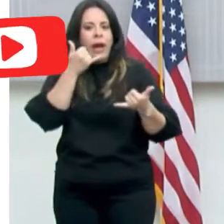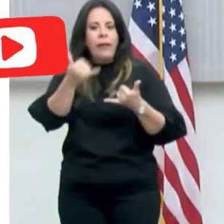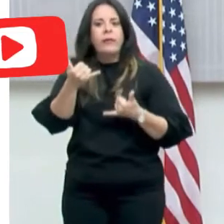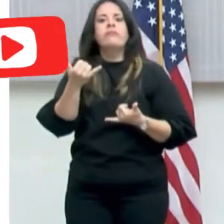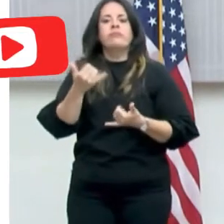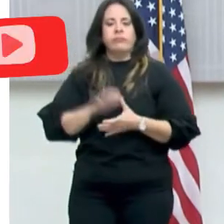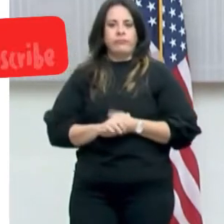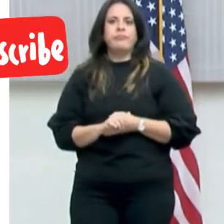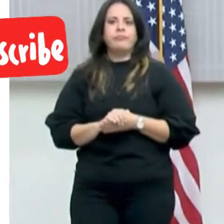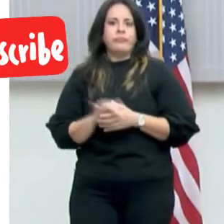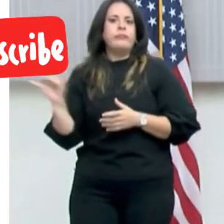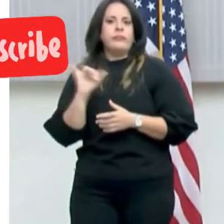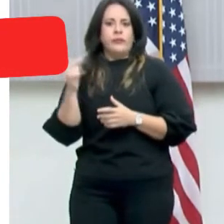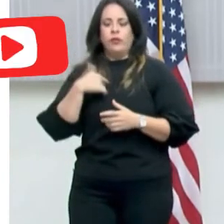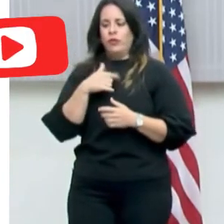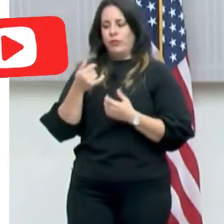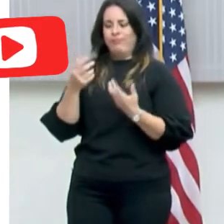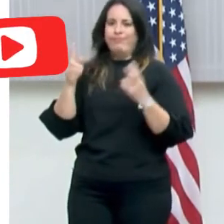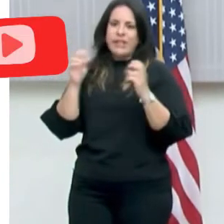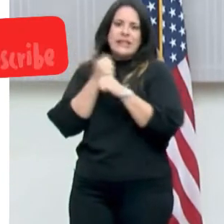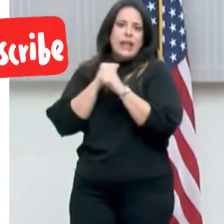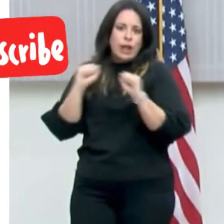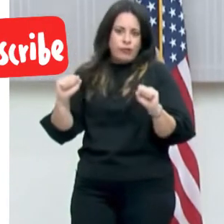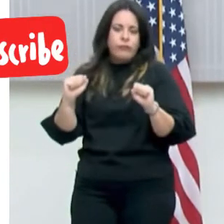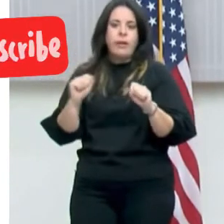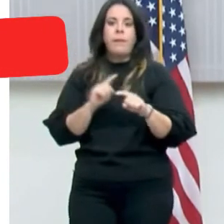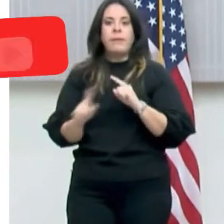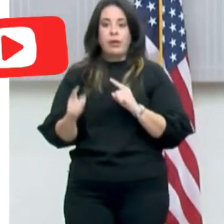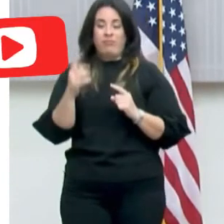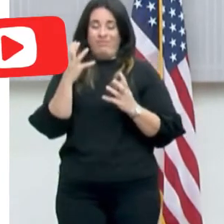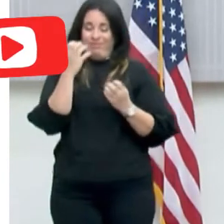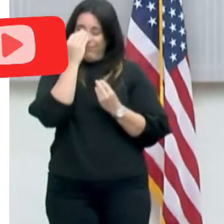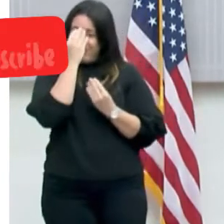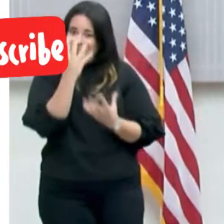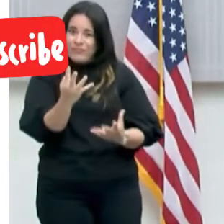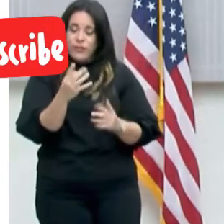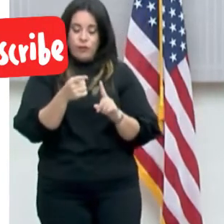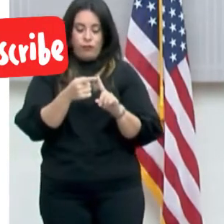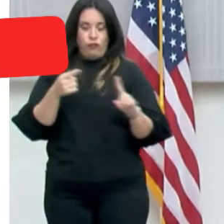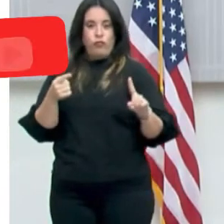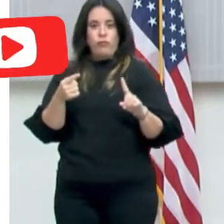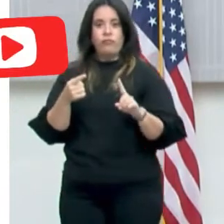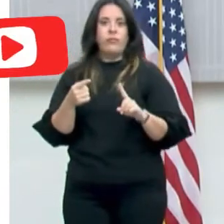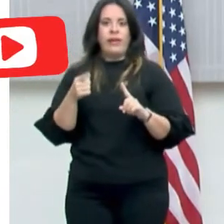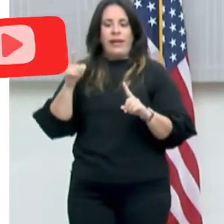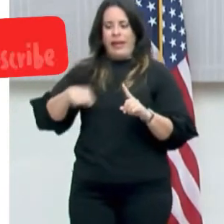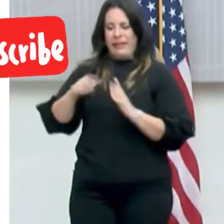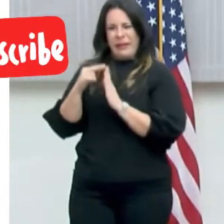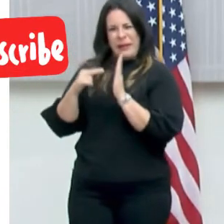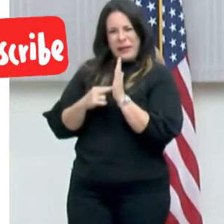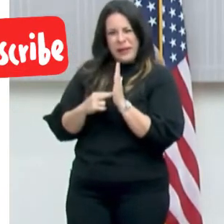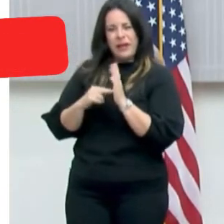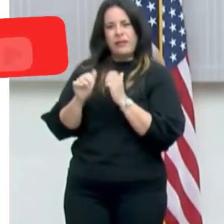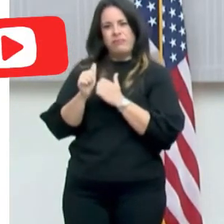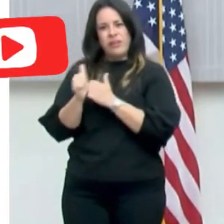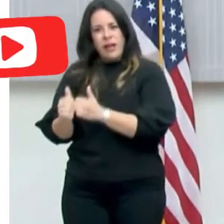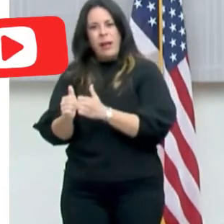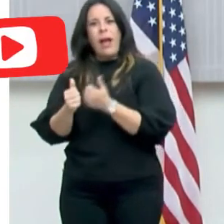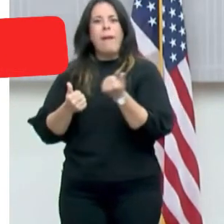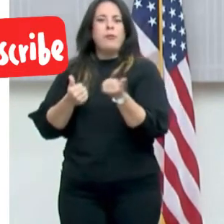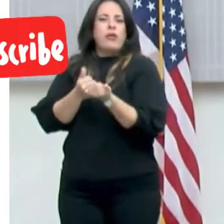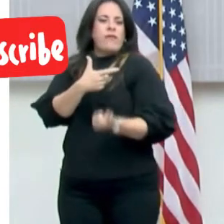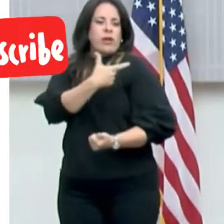vamos a salvar. Bien, pero tengo que decir que desde que se tomaron estas medidas a favor de la